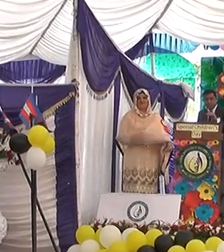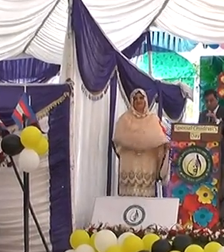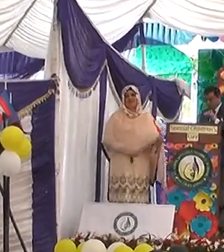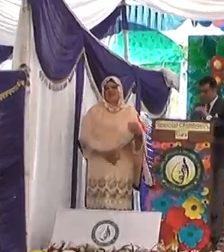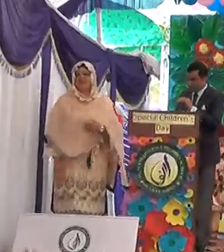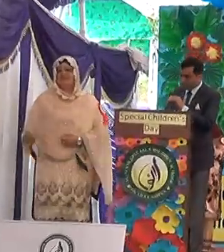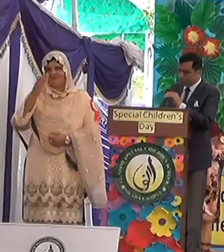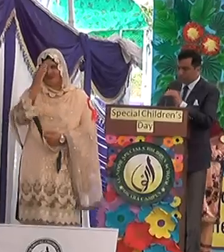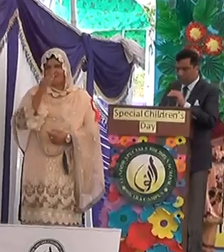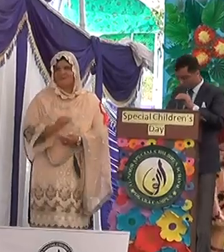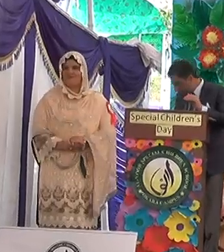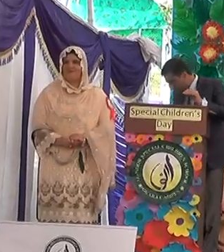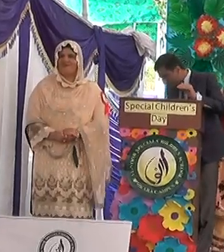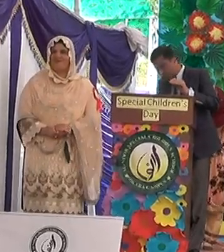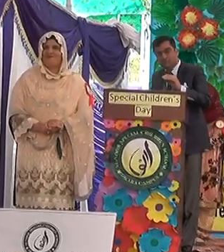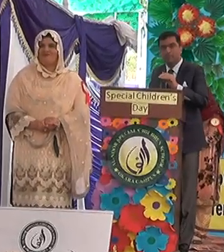شکریہ